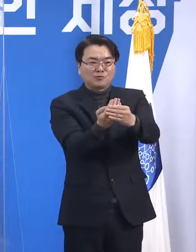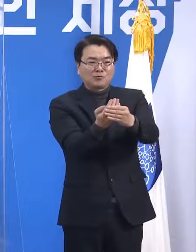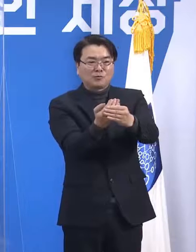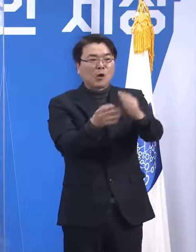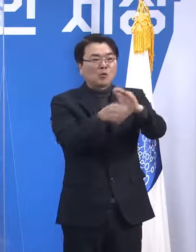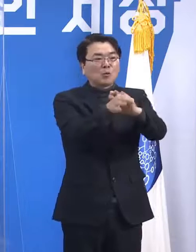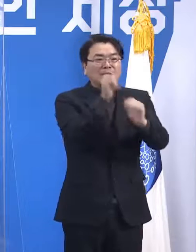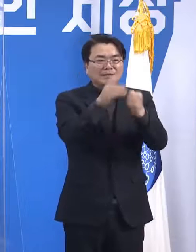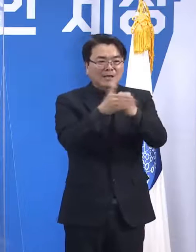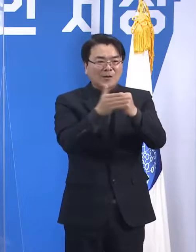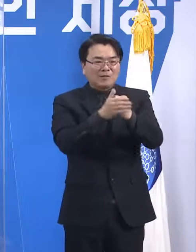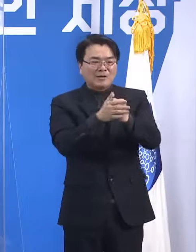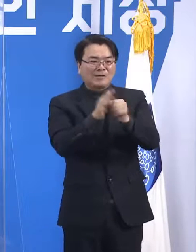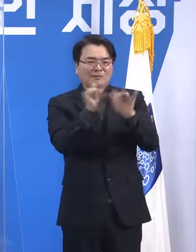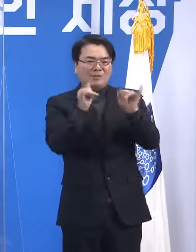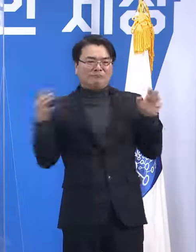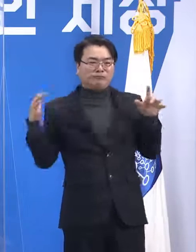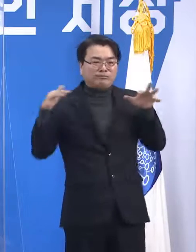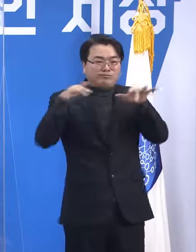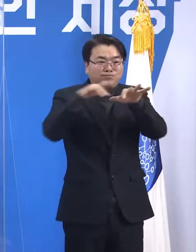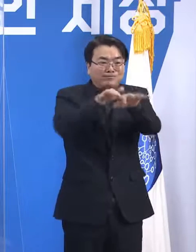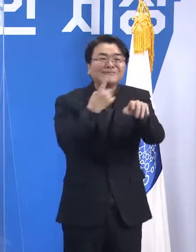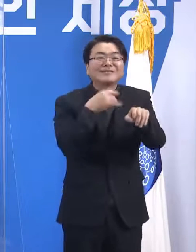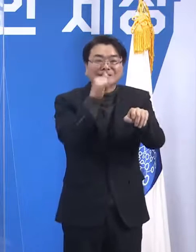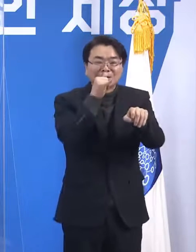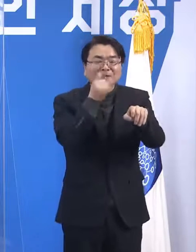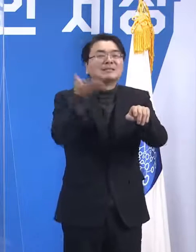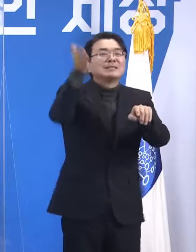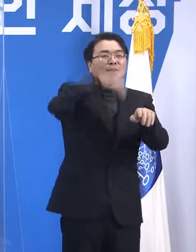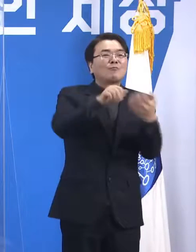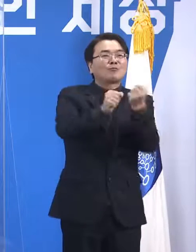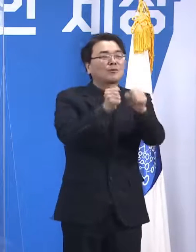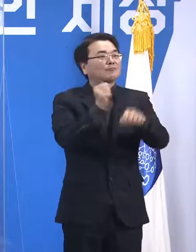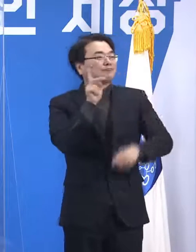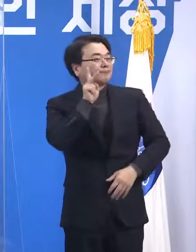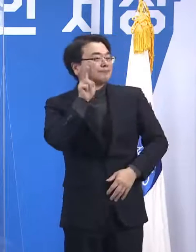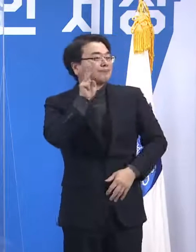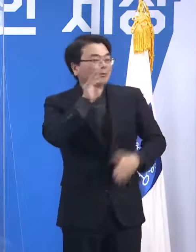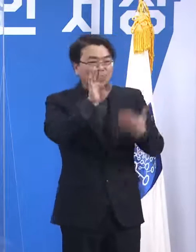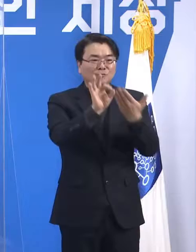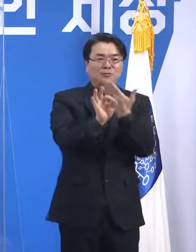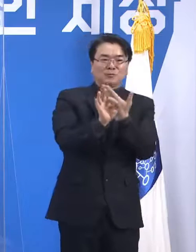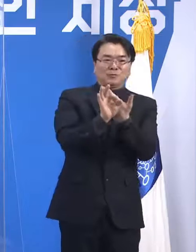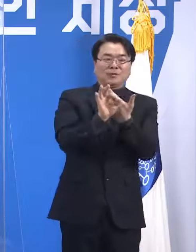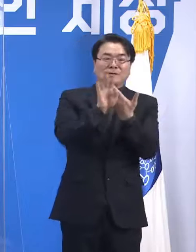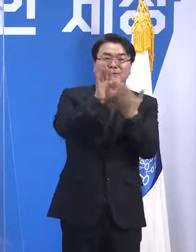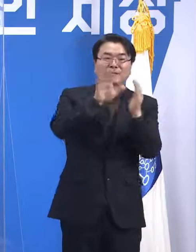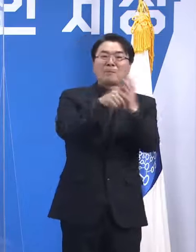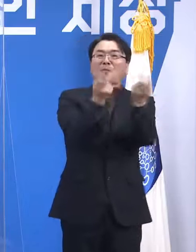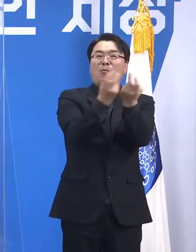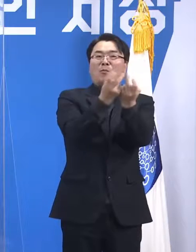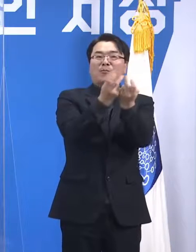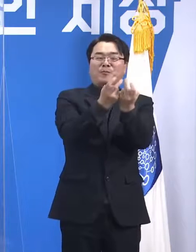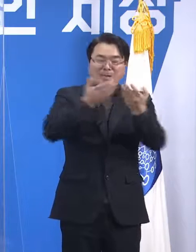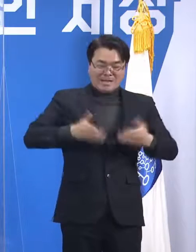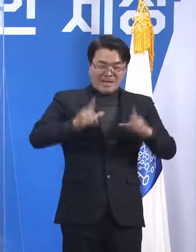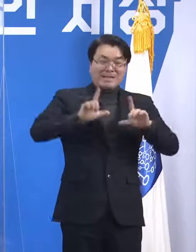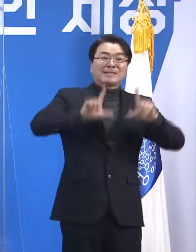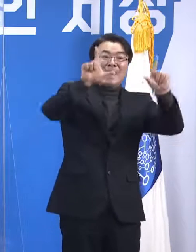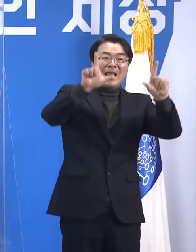있었기 때문에 몰린 측면이 있습니다. 한 이틀 후에는 저희가 생년월일과 또 홀짝